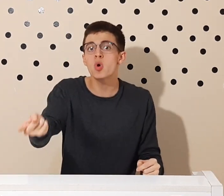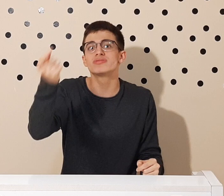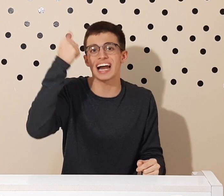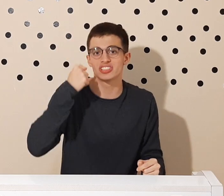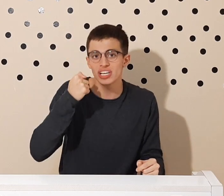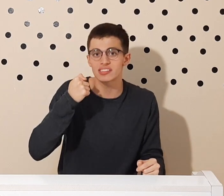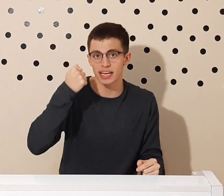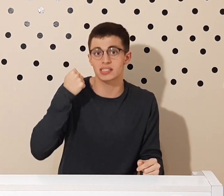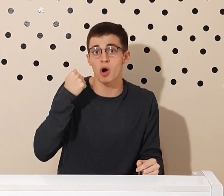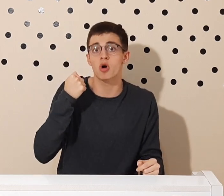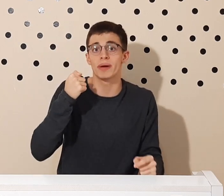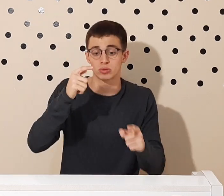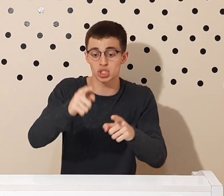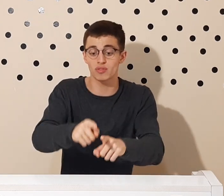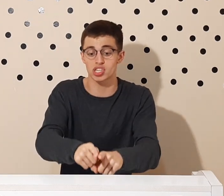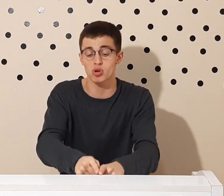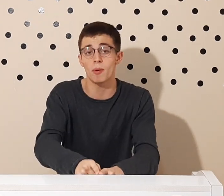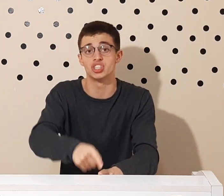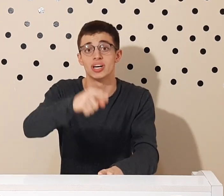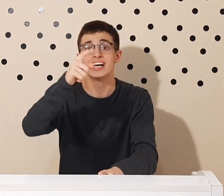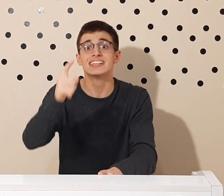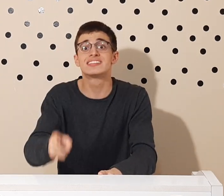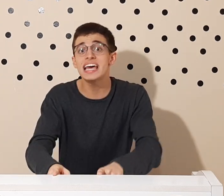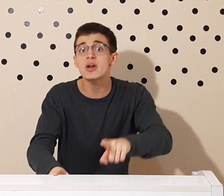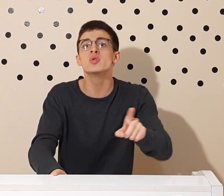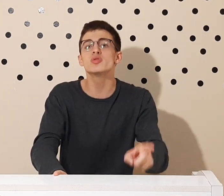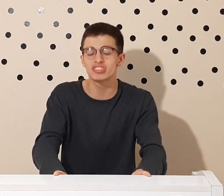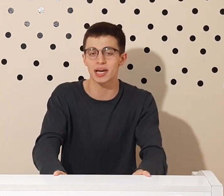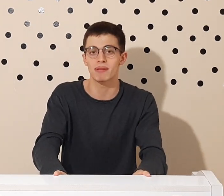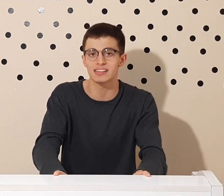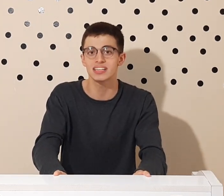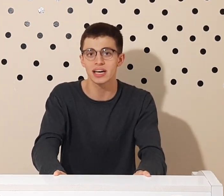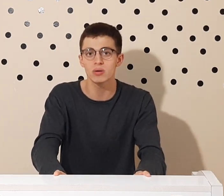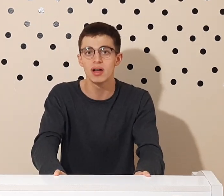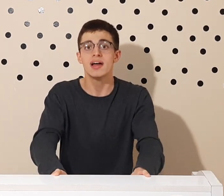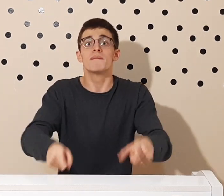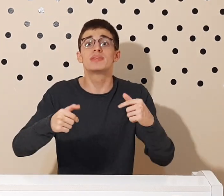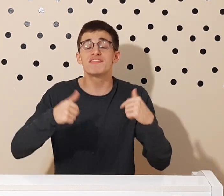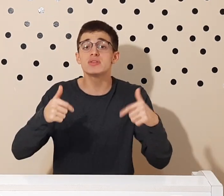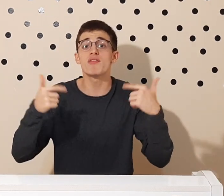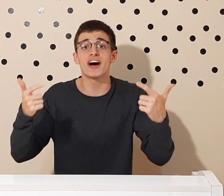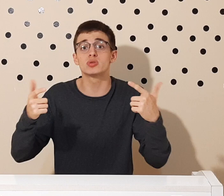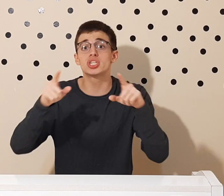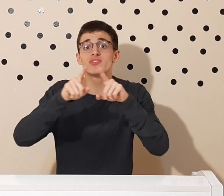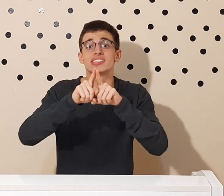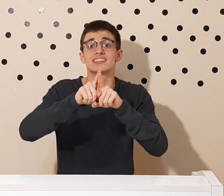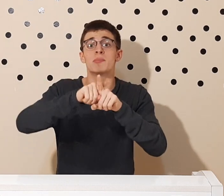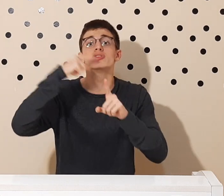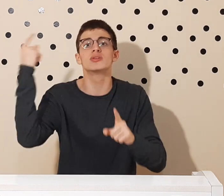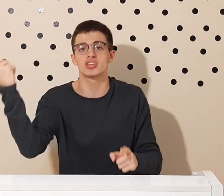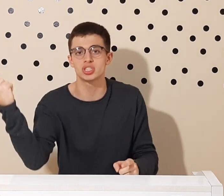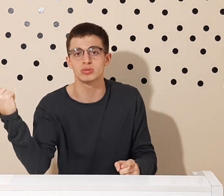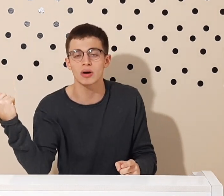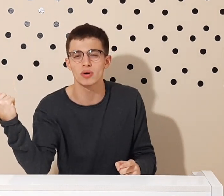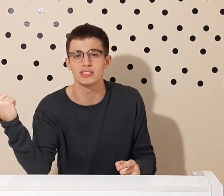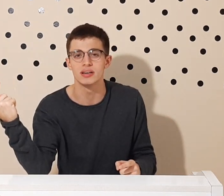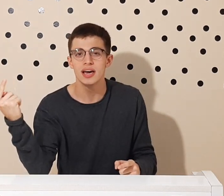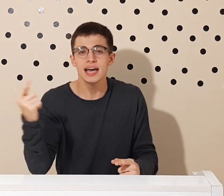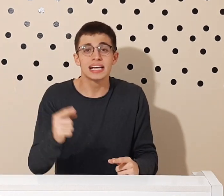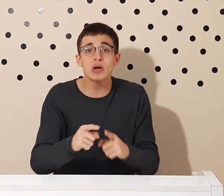contradiz esse meu argumento de que você só pode ser ou não ser brasileiro, devido ao fato de que você está mudando o sentido da coisa. Então